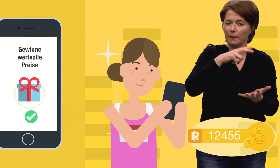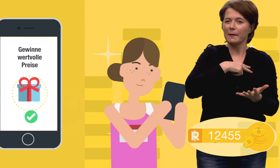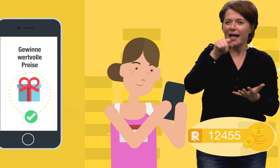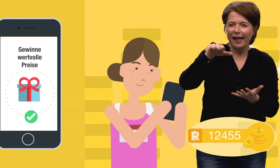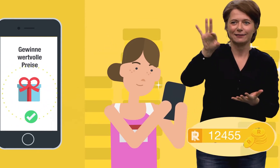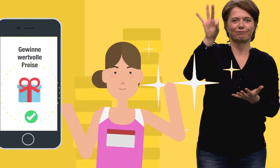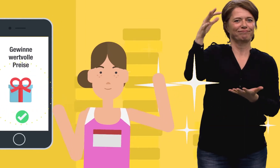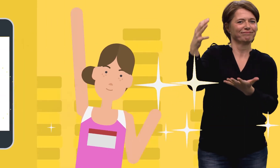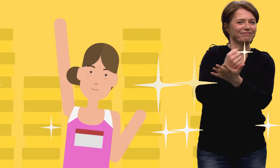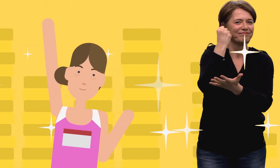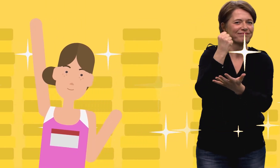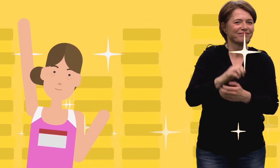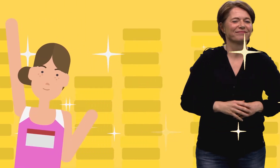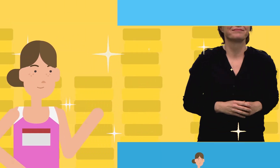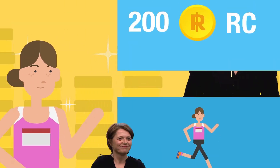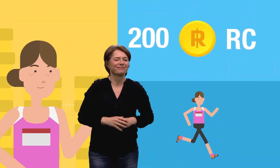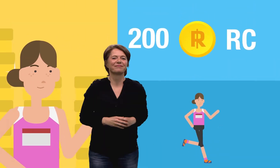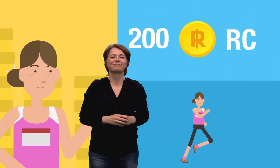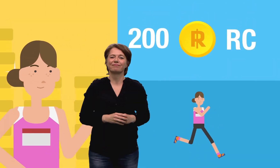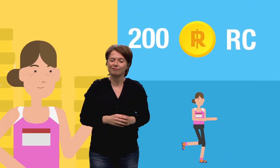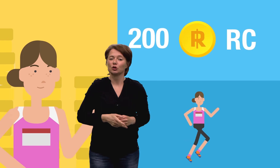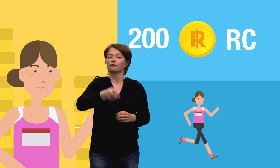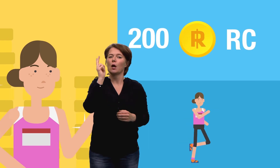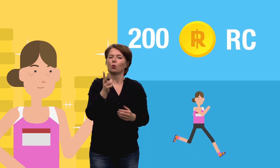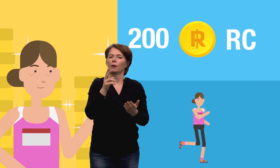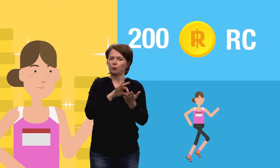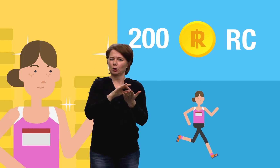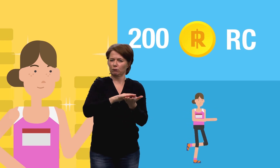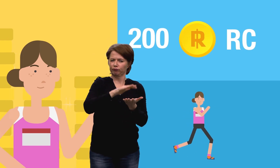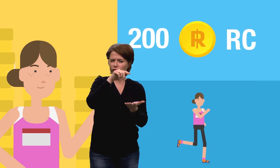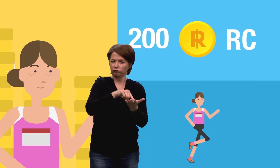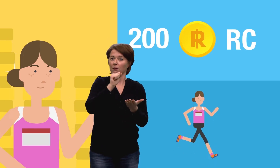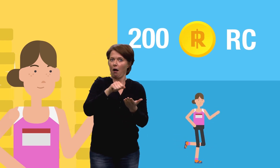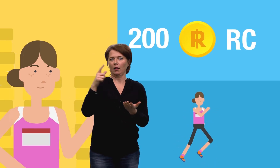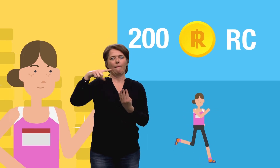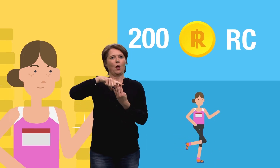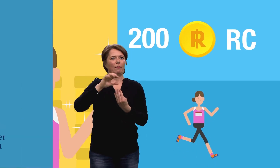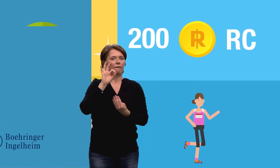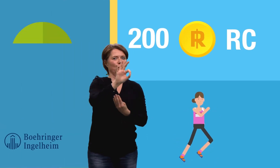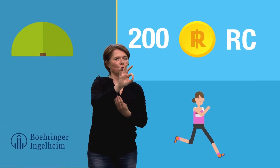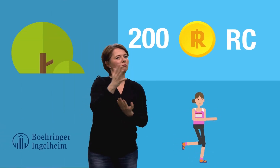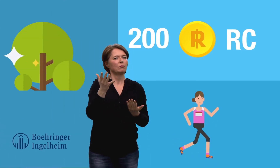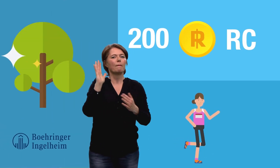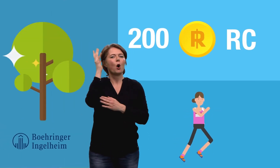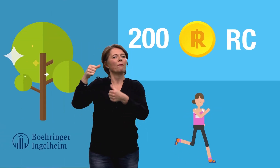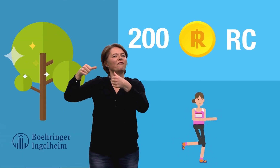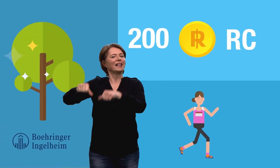attraktive Preise gewinnen. Für 200 gesammelte Bonuspunkte pflanzt Böhringer einen Baum.